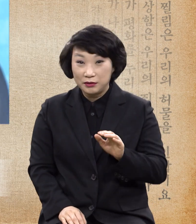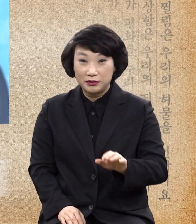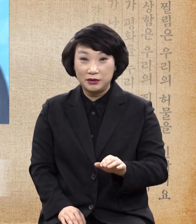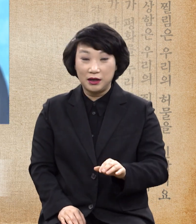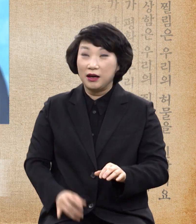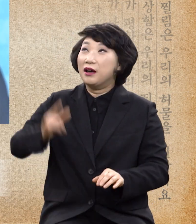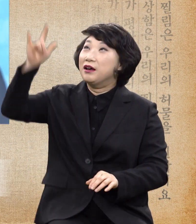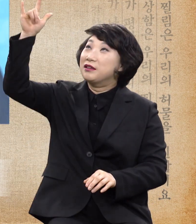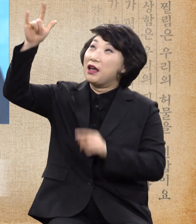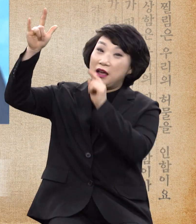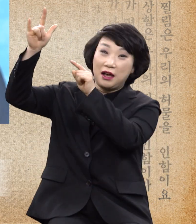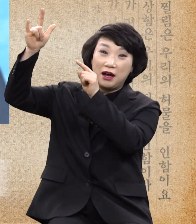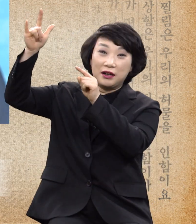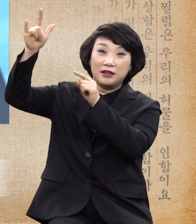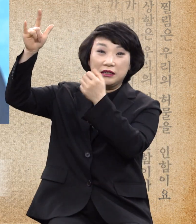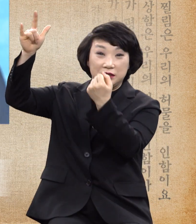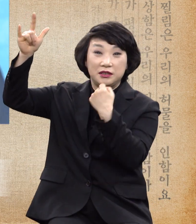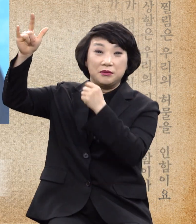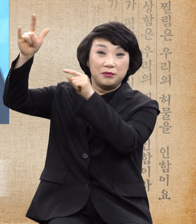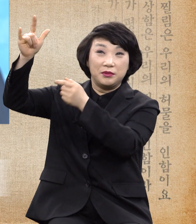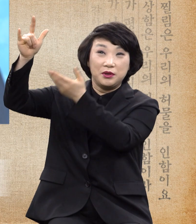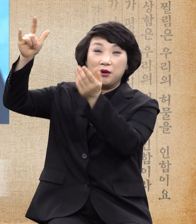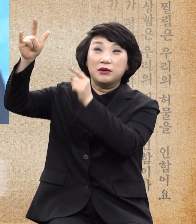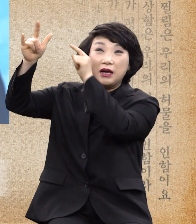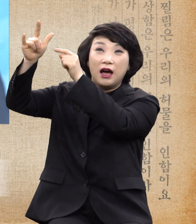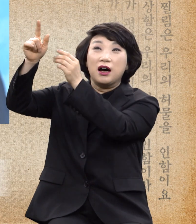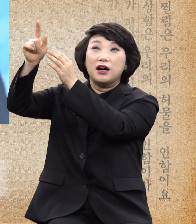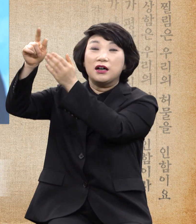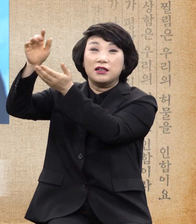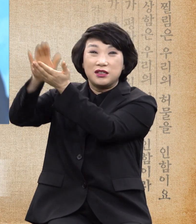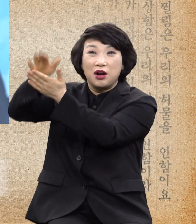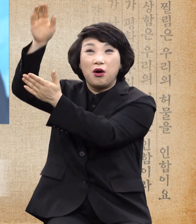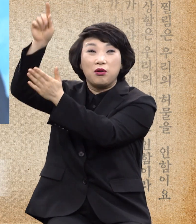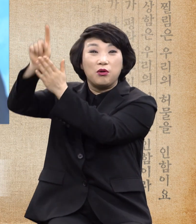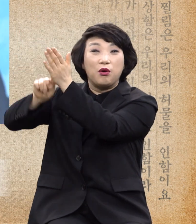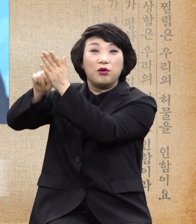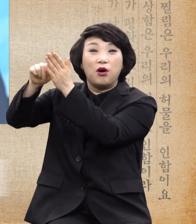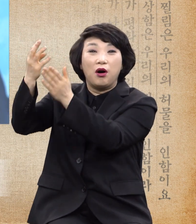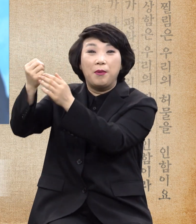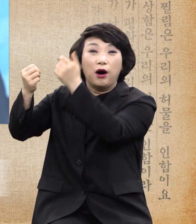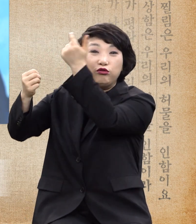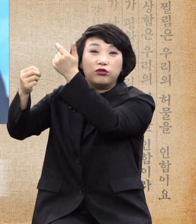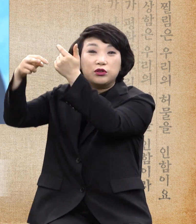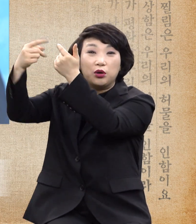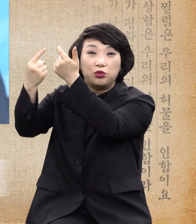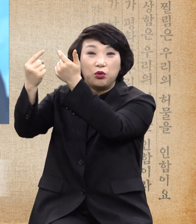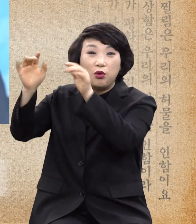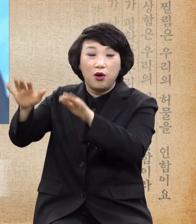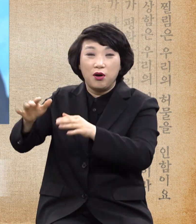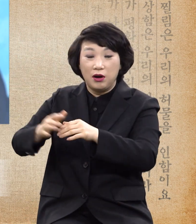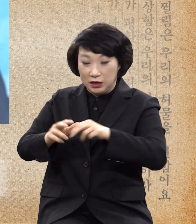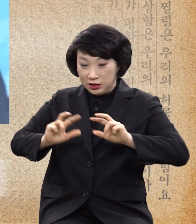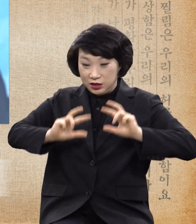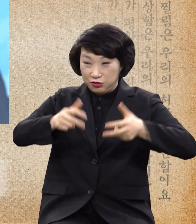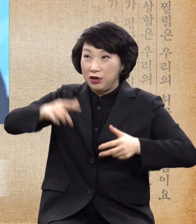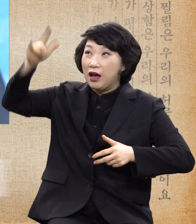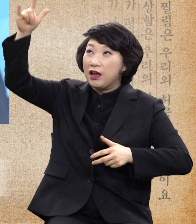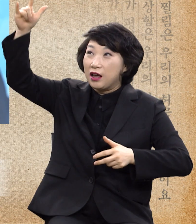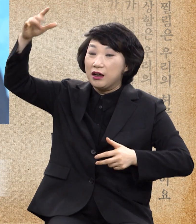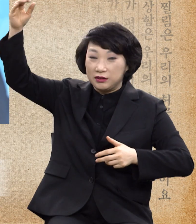태양 에너지가 표면 온도 6000도가 되는 이 열을 지구상에 풀면서 식물이